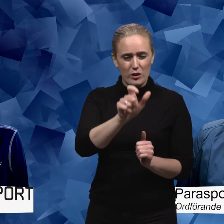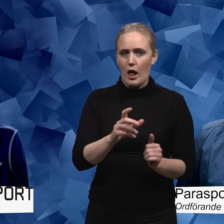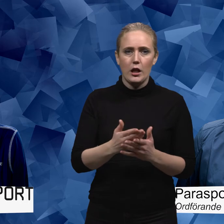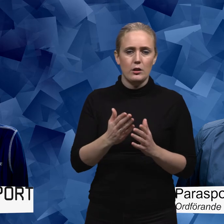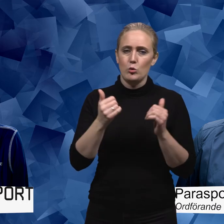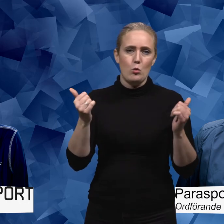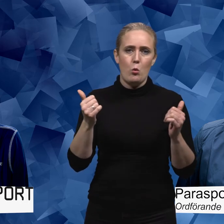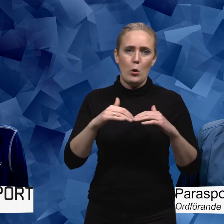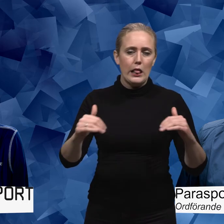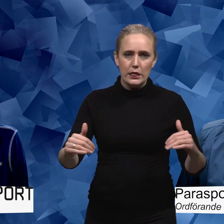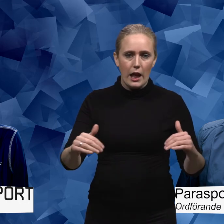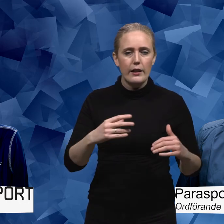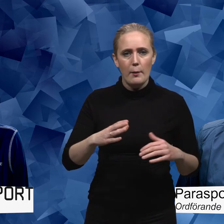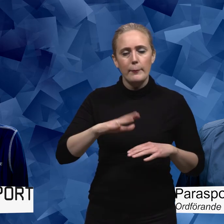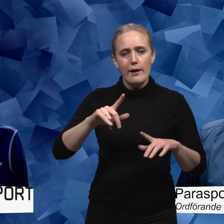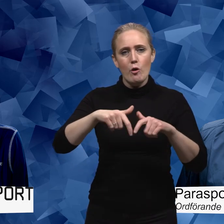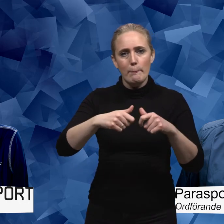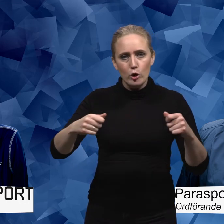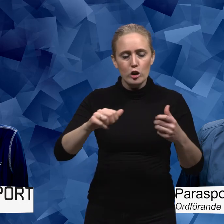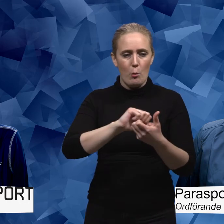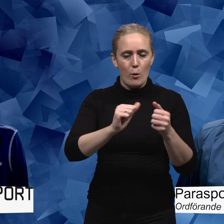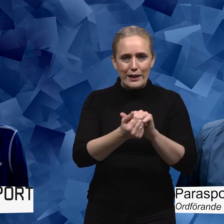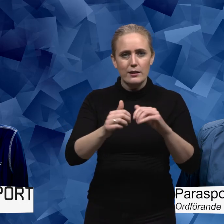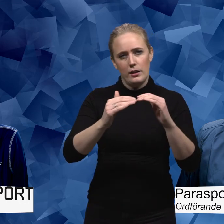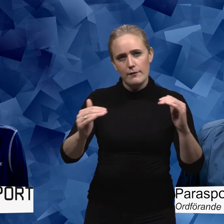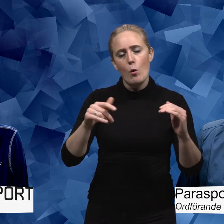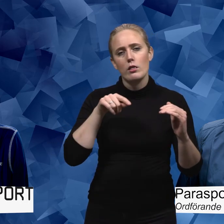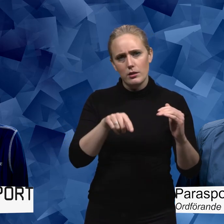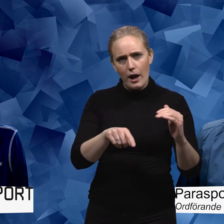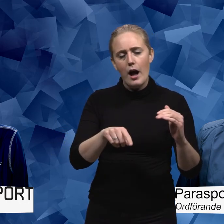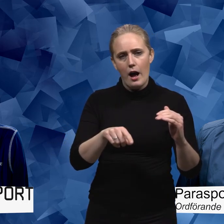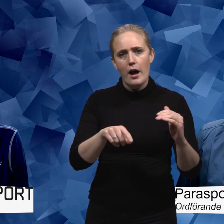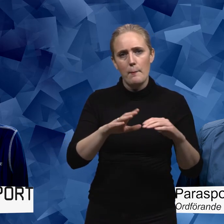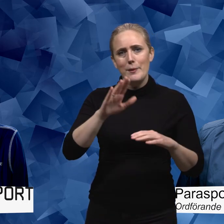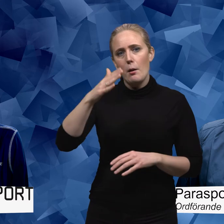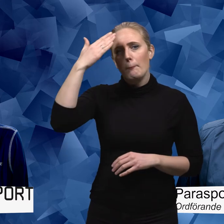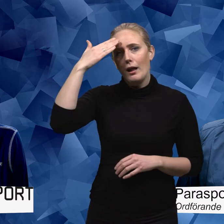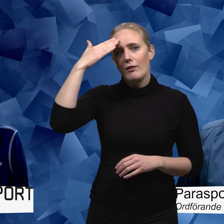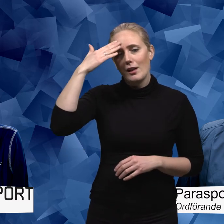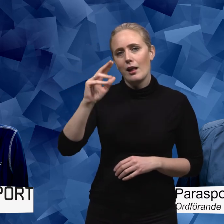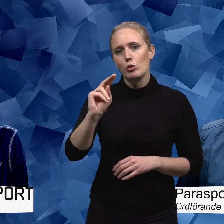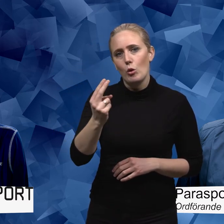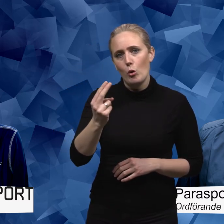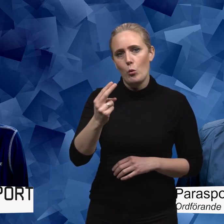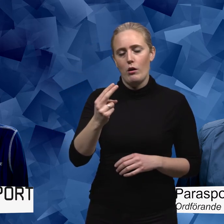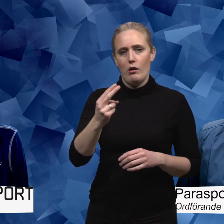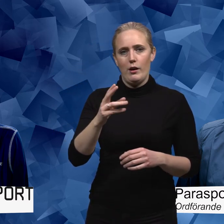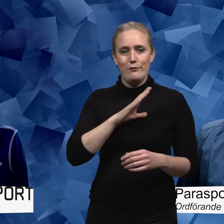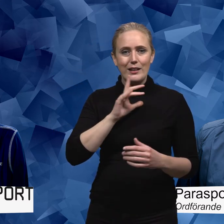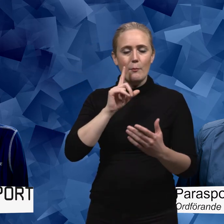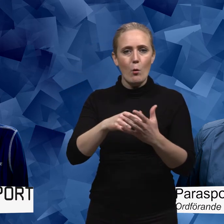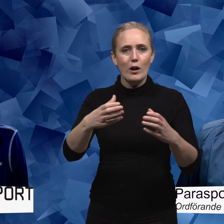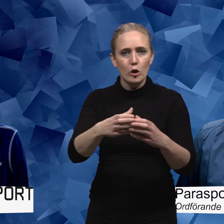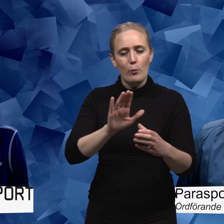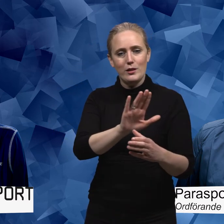är så stor skillnad. Utan det är nog snarare på förbundsnivå, på den politiska nivån. Det är nog där som det blir en ökad medvetenhet om